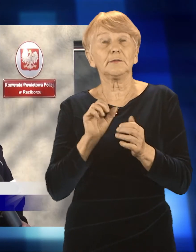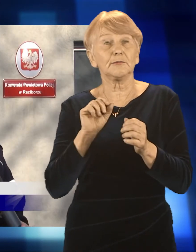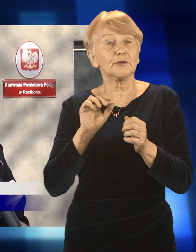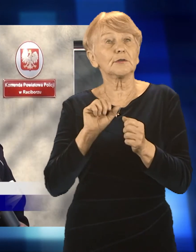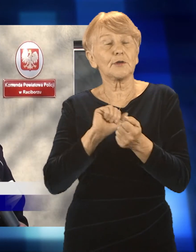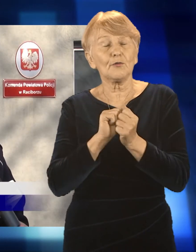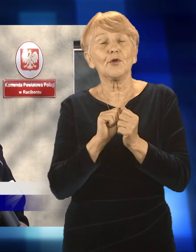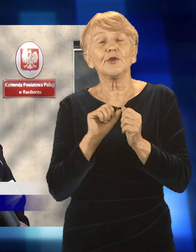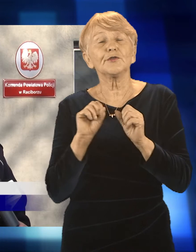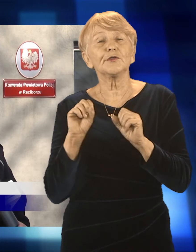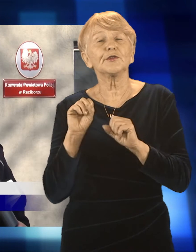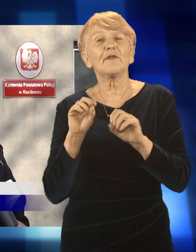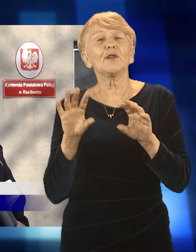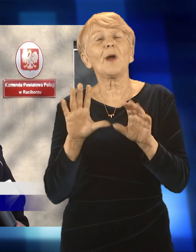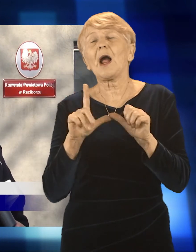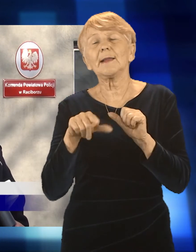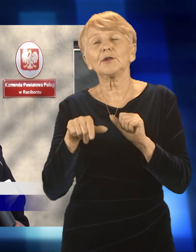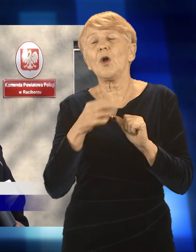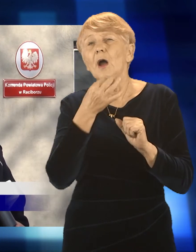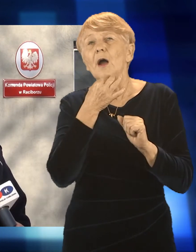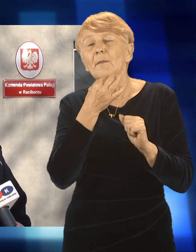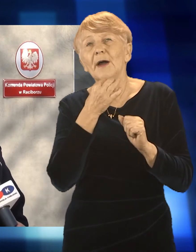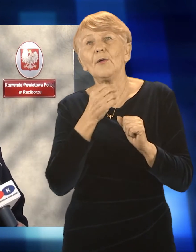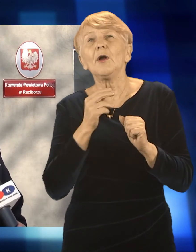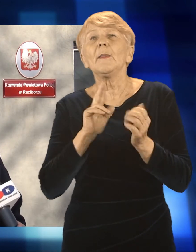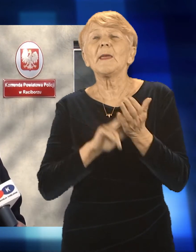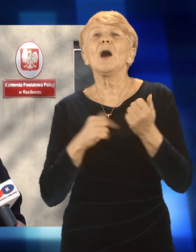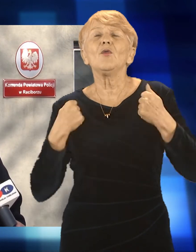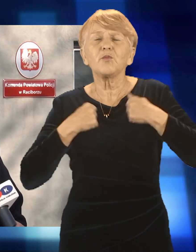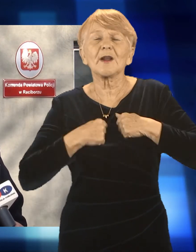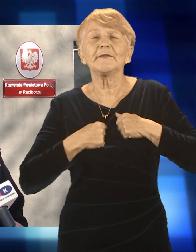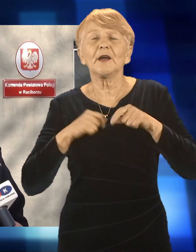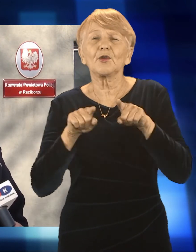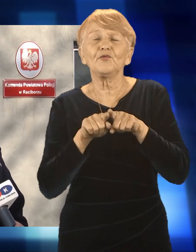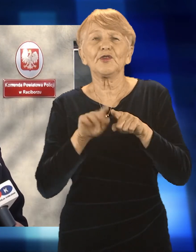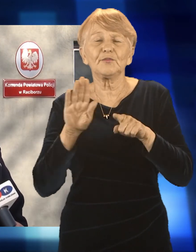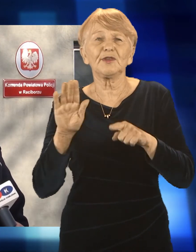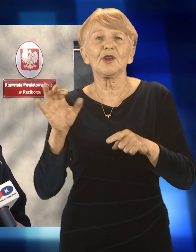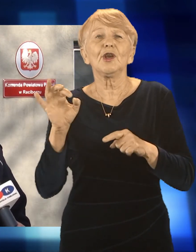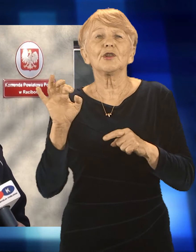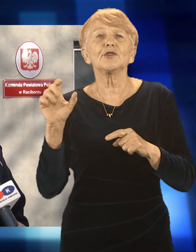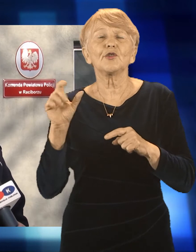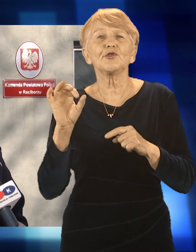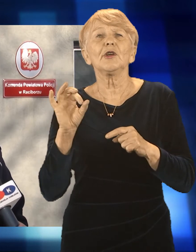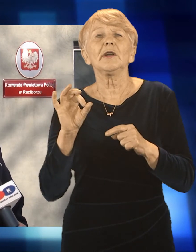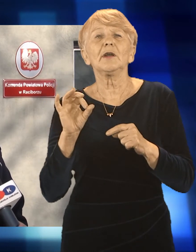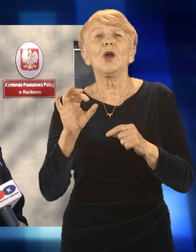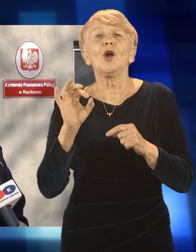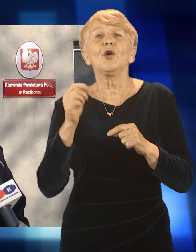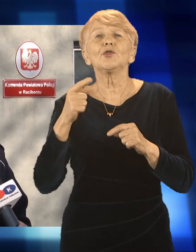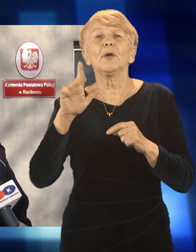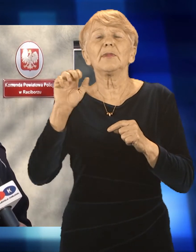rowerze wystarczą, ale dobrym nawykiem jest również stosowanie elementów odblaskowych na odzieże wierzchni, czy to stosowanie kamizelek odblaskowych, co daje właśnie też